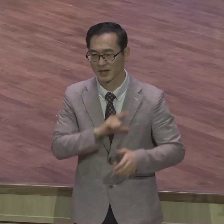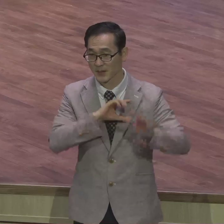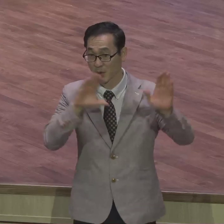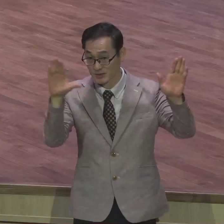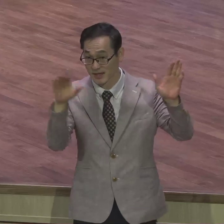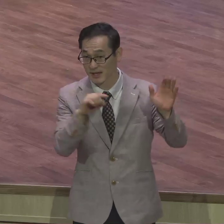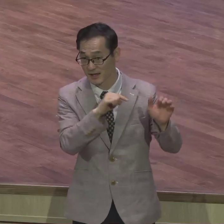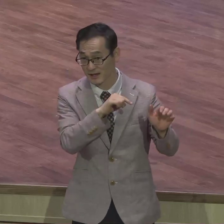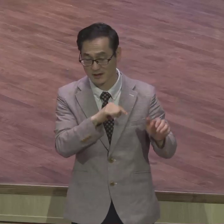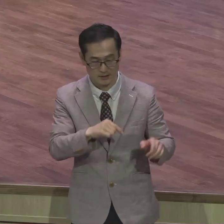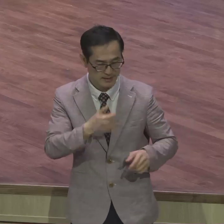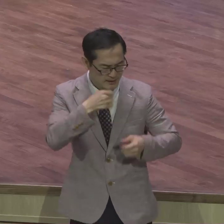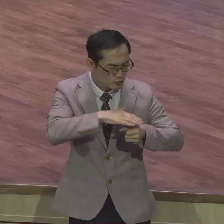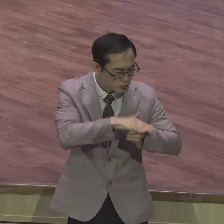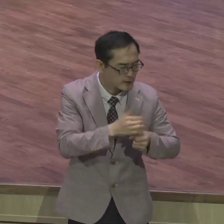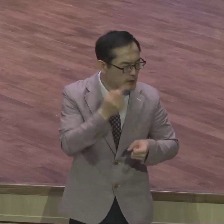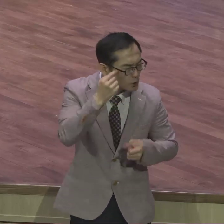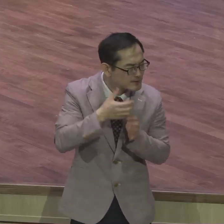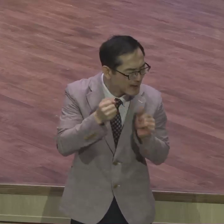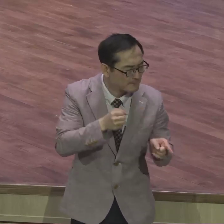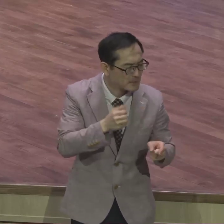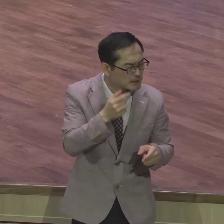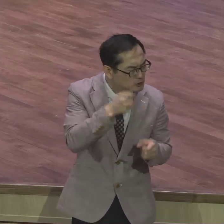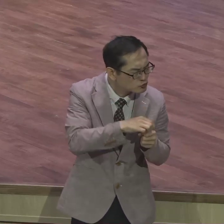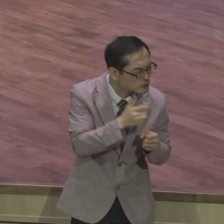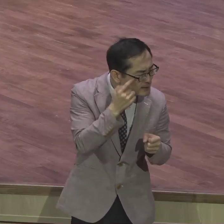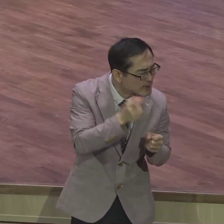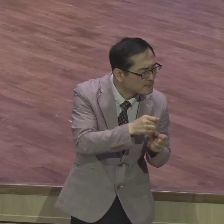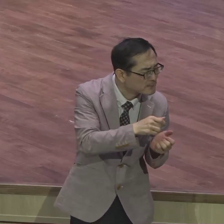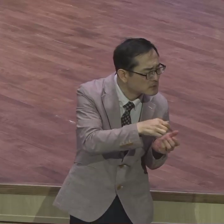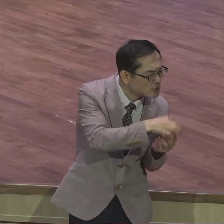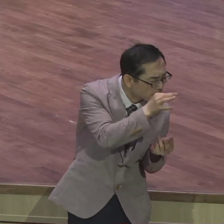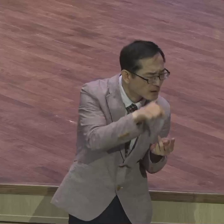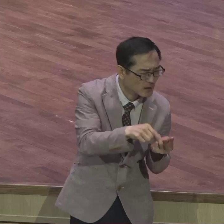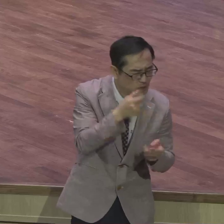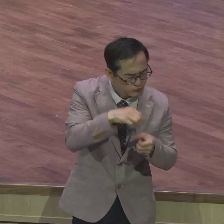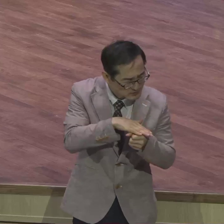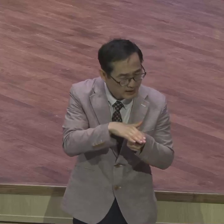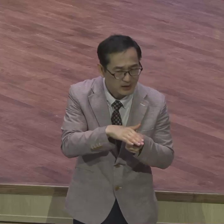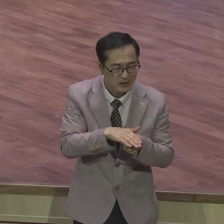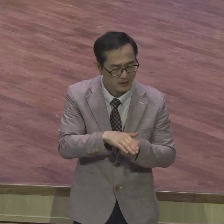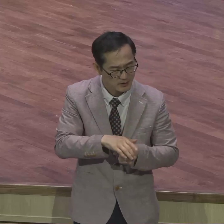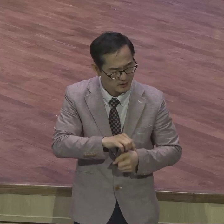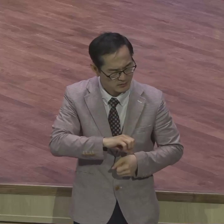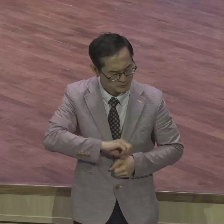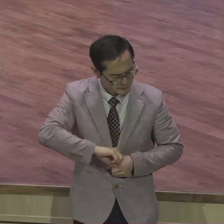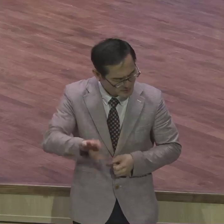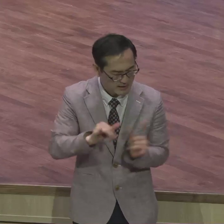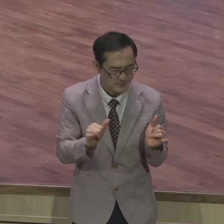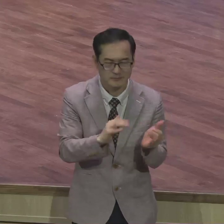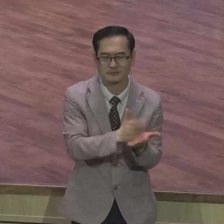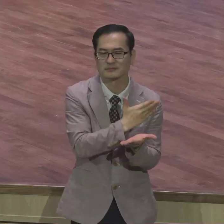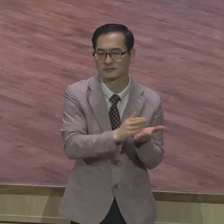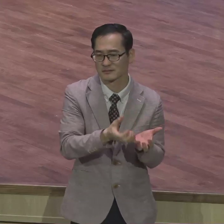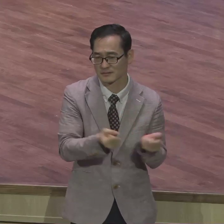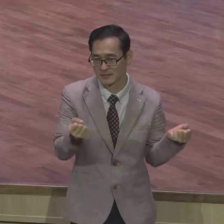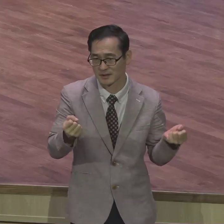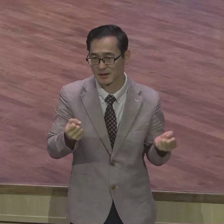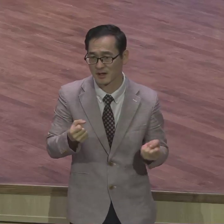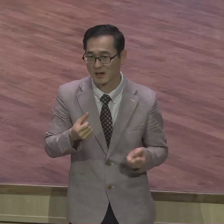격렬의 격렬의 격렬의 결자를 불상 열이라 하셨으니 그런 적 원하는 자로 말미암은 아니오 다른 박제하는 자로